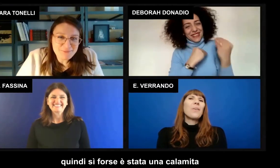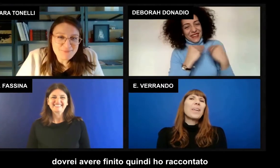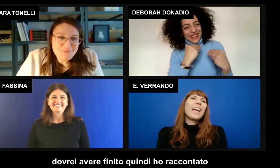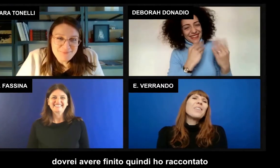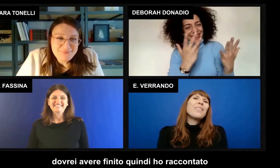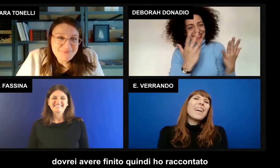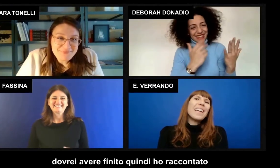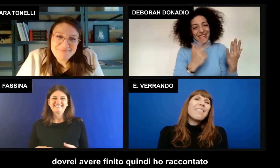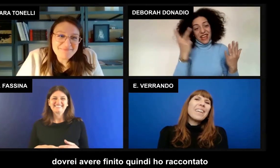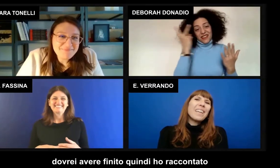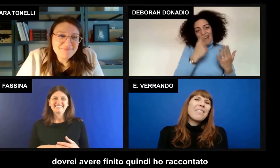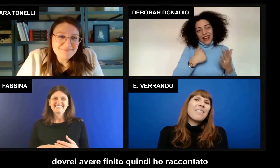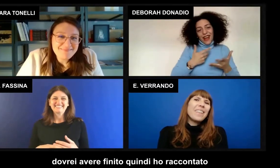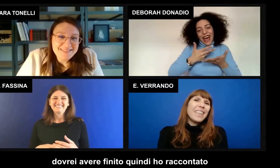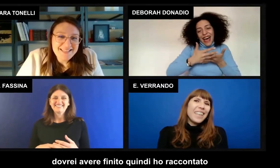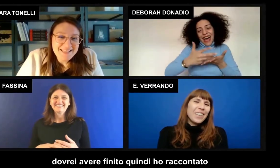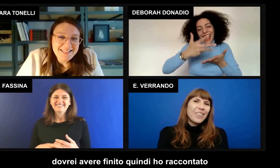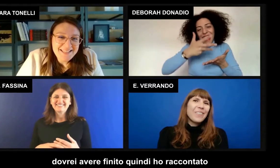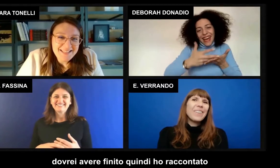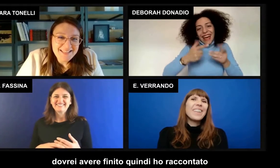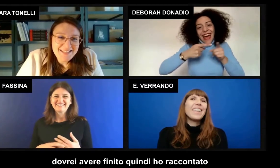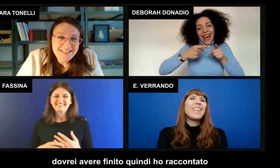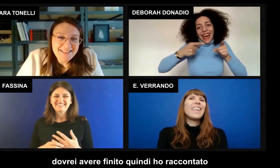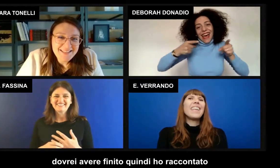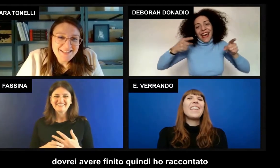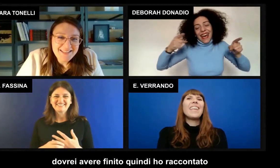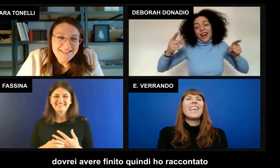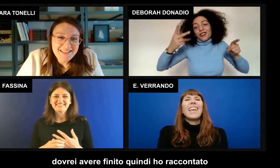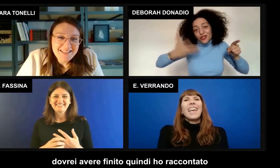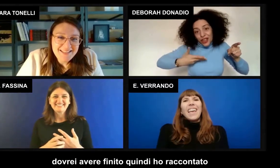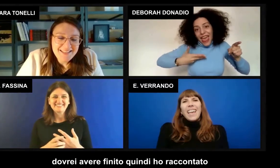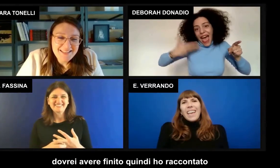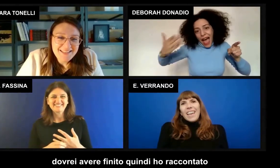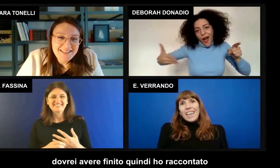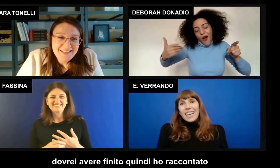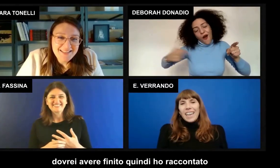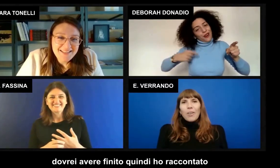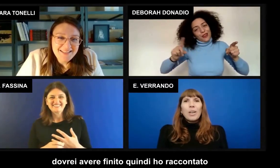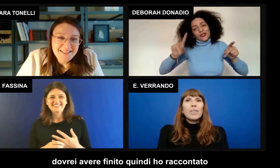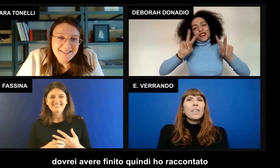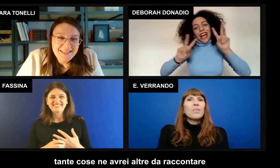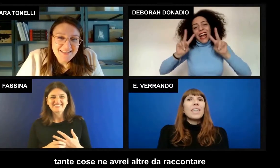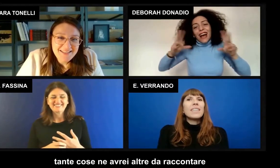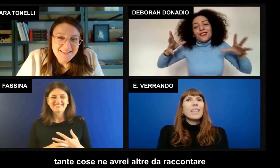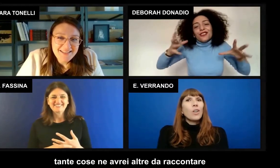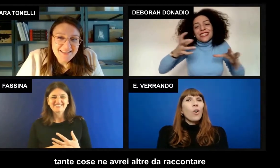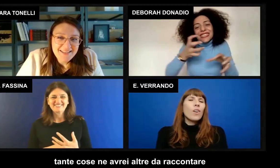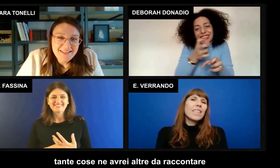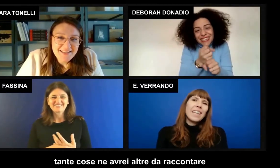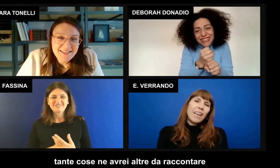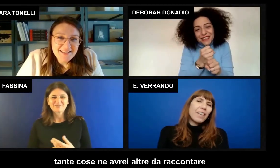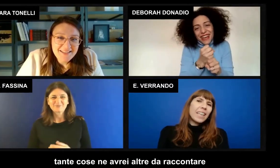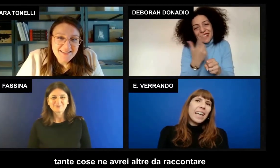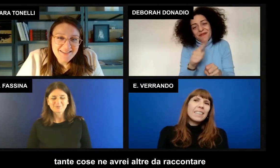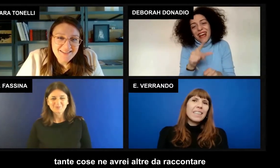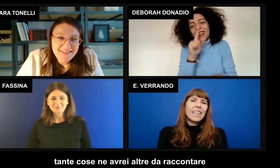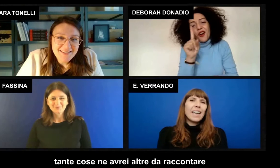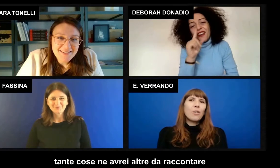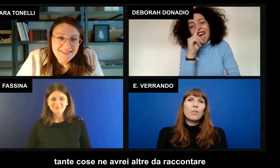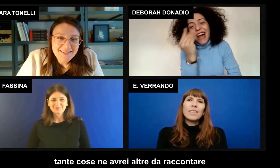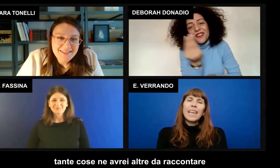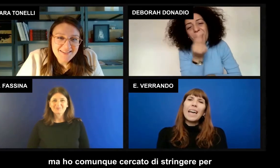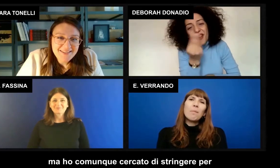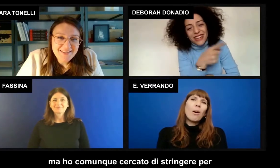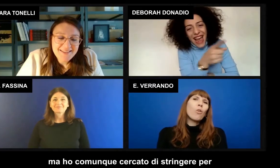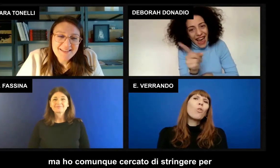Ok, dovrei avere finito. Quindi... Eh, ho raccontato tante cose, ne avrei altre da